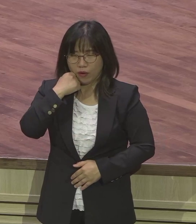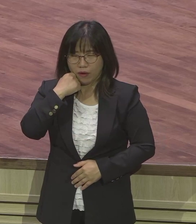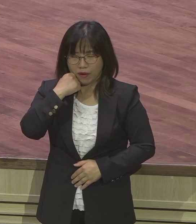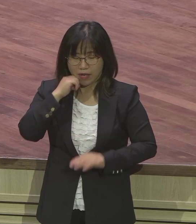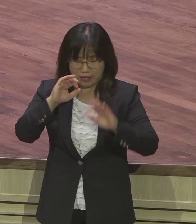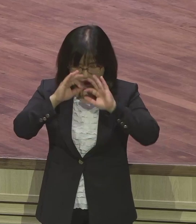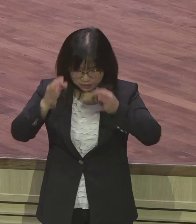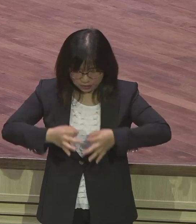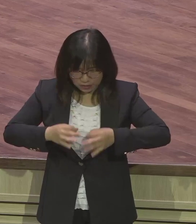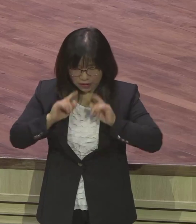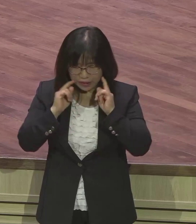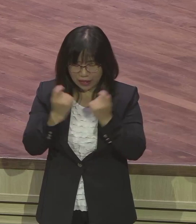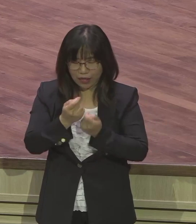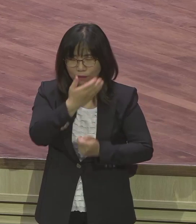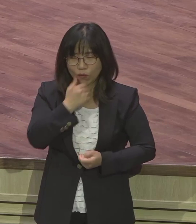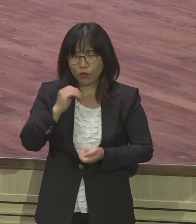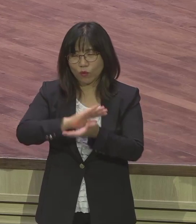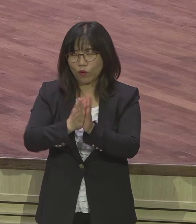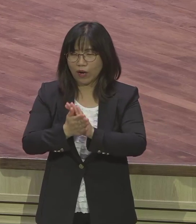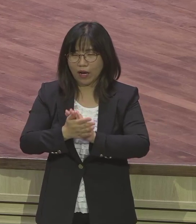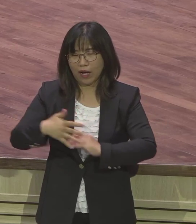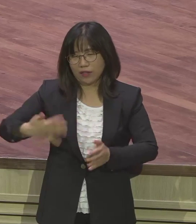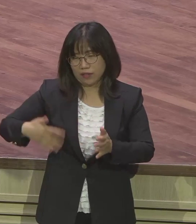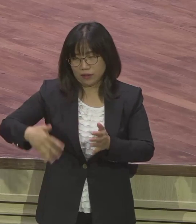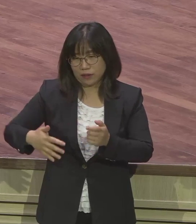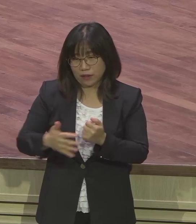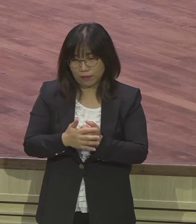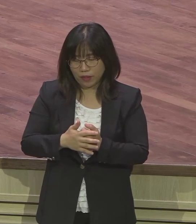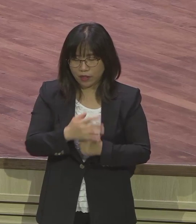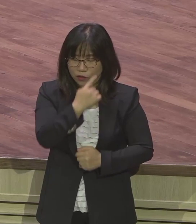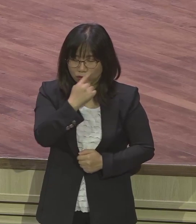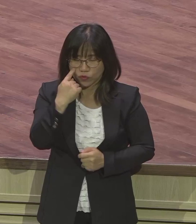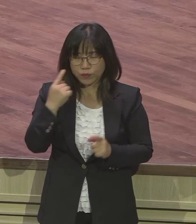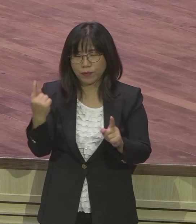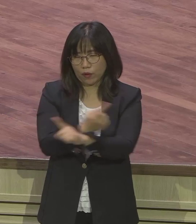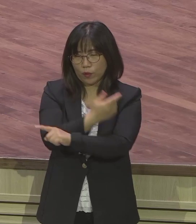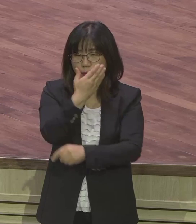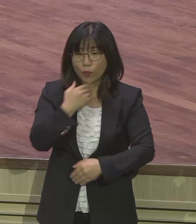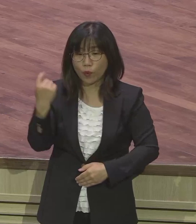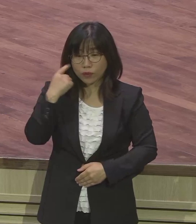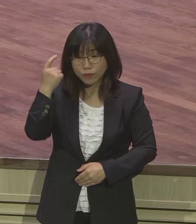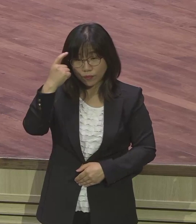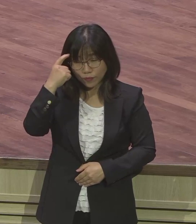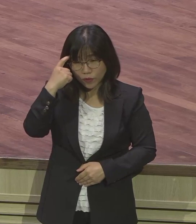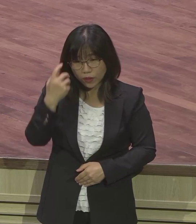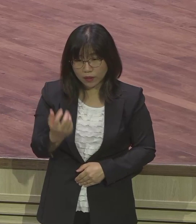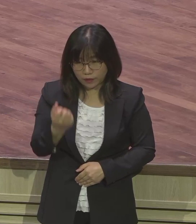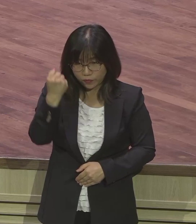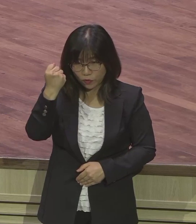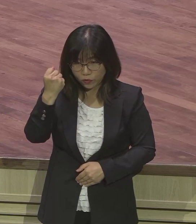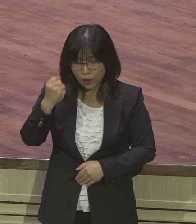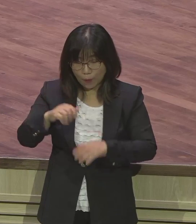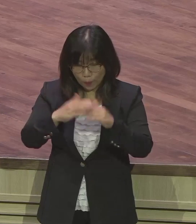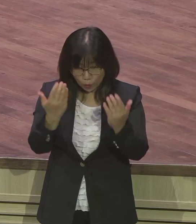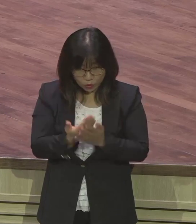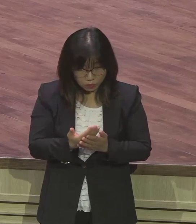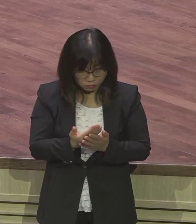모든 것은 뭐요 보금적 관점이 오시기 바랍니다 보금적 관점에서 모든 것 다 기도 제목으로 바꾸면 돼요